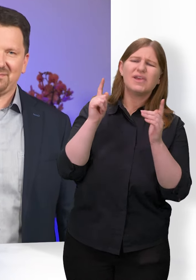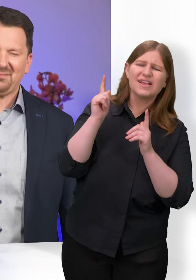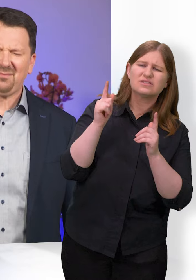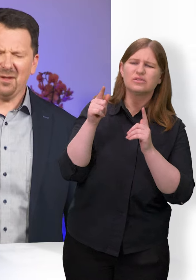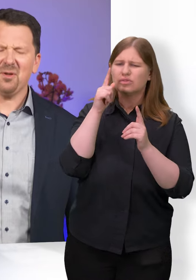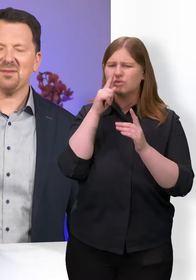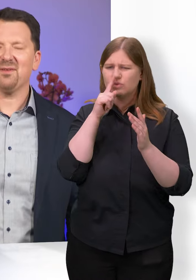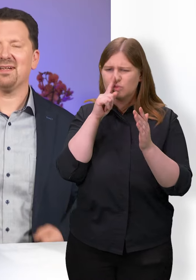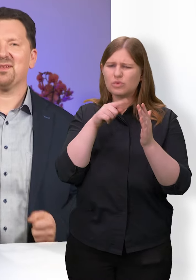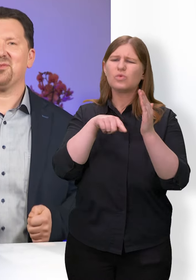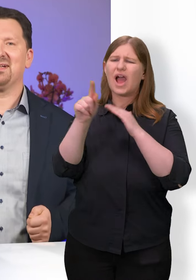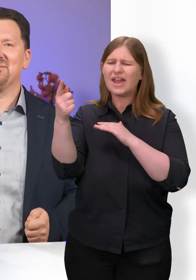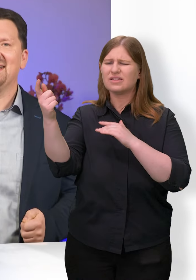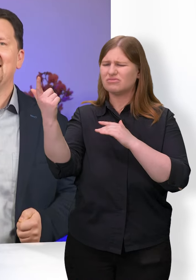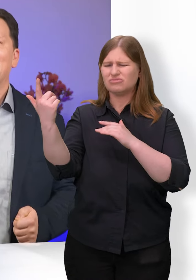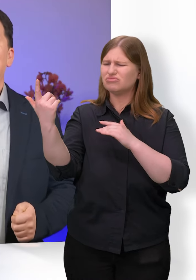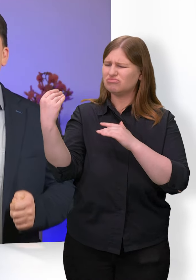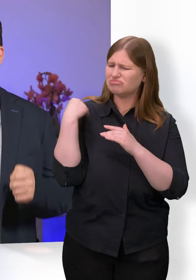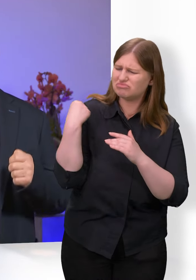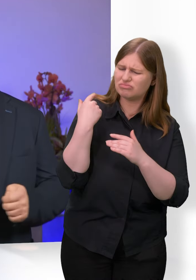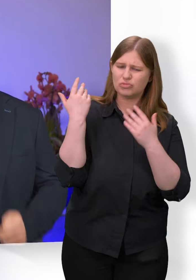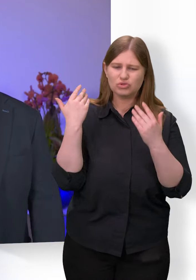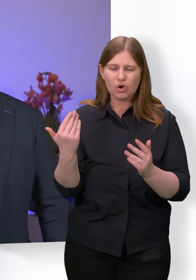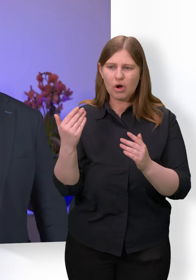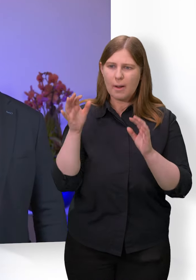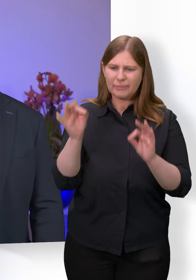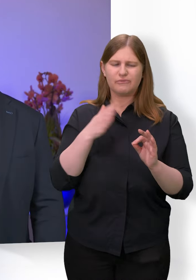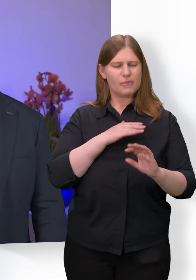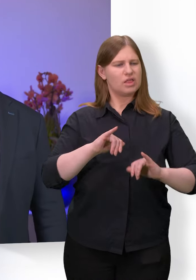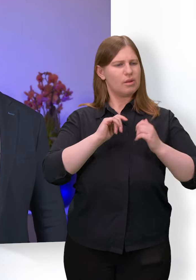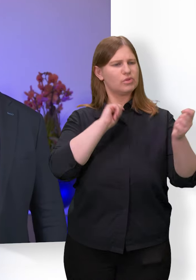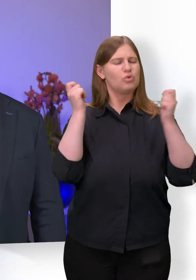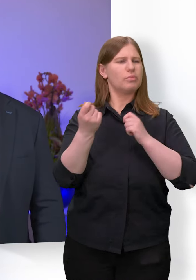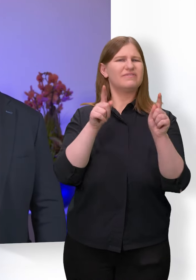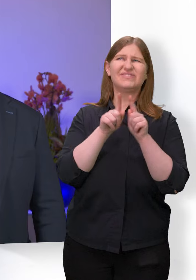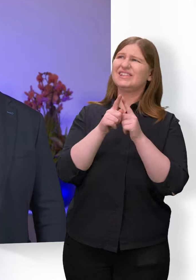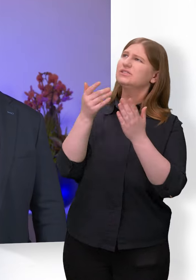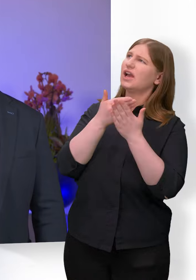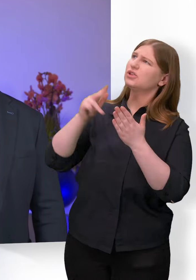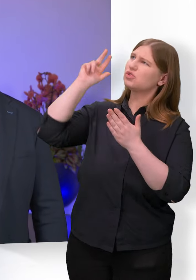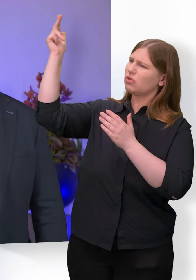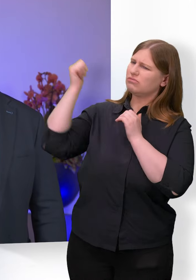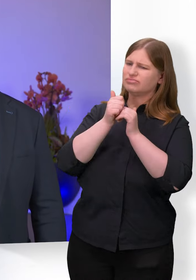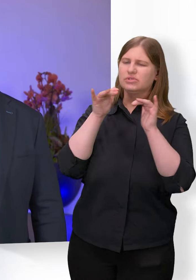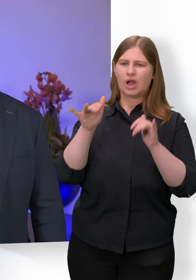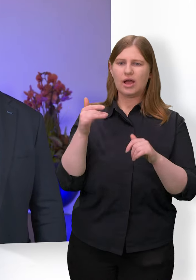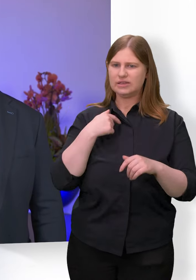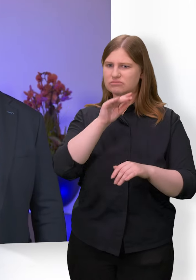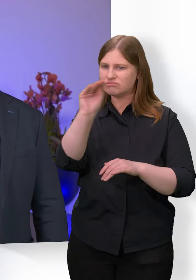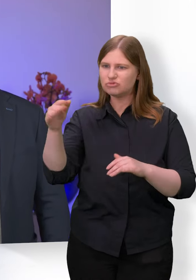Und ich möchte mir wirklich vornehmen, noch viel bewusster wahrzunehmen, wo mir Begleitung wichtig geworden ist und wichtig ist und